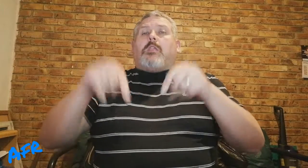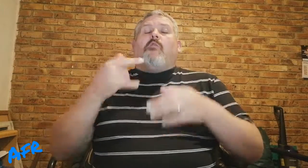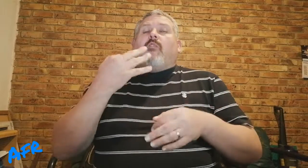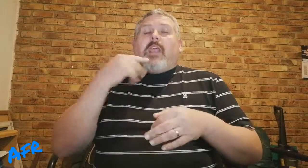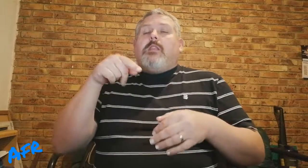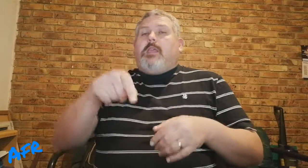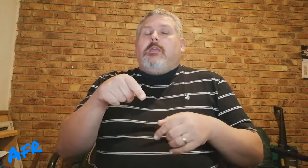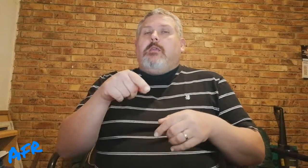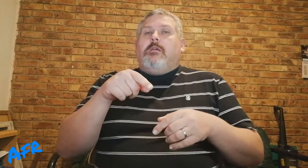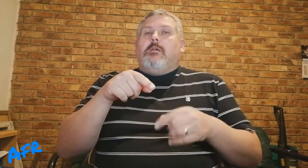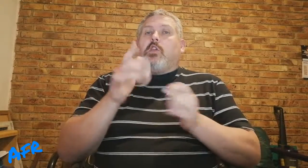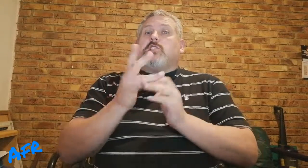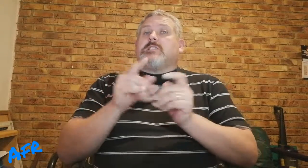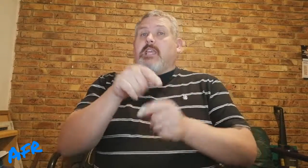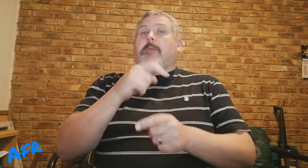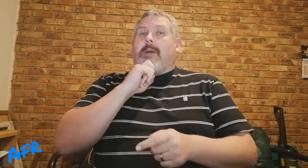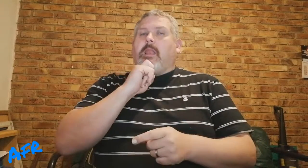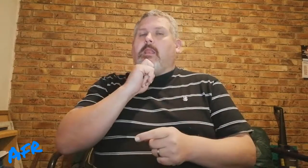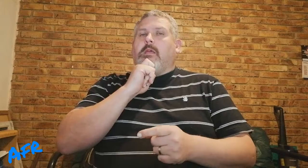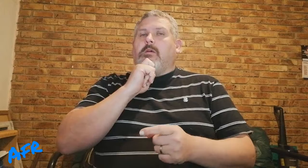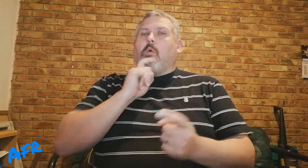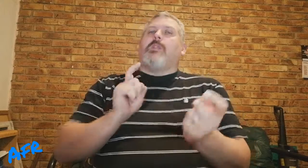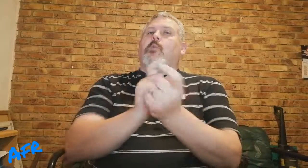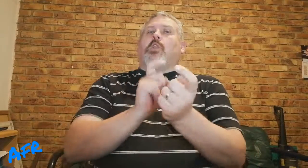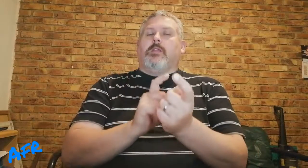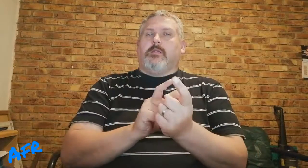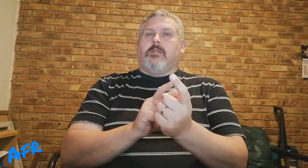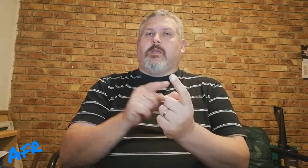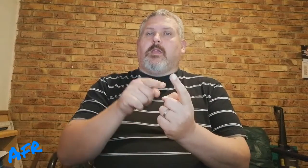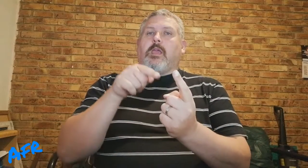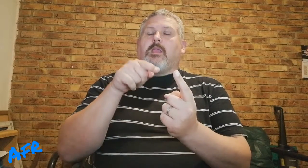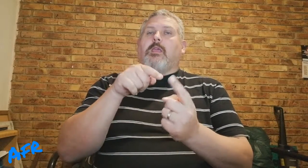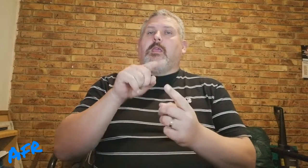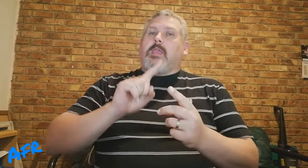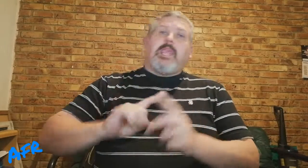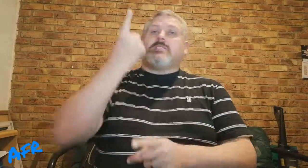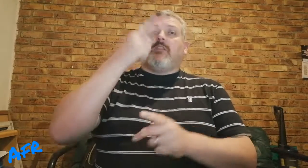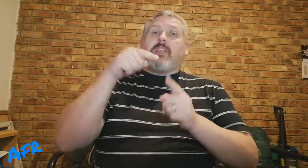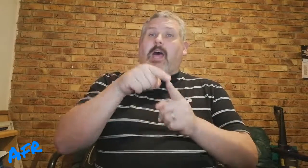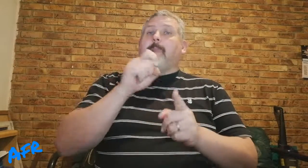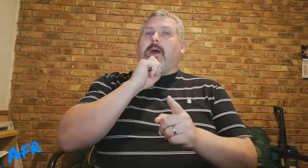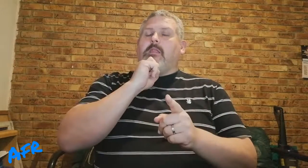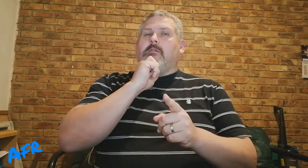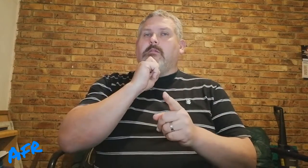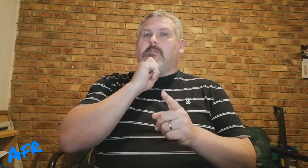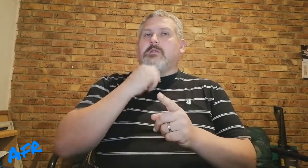Nou, wanne die Jesus die man ontmoed? Eerste wat hy man